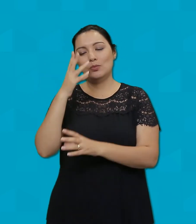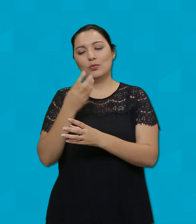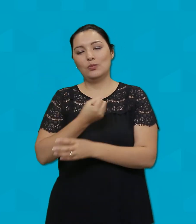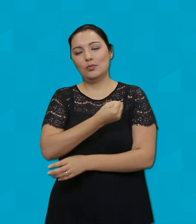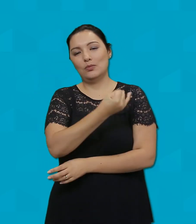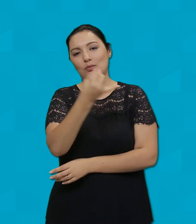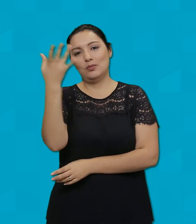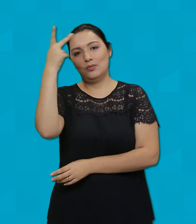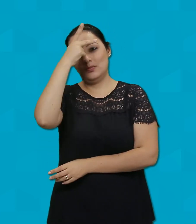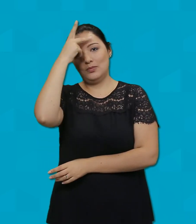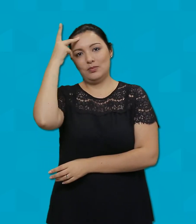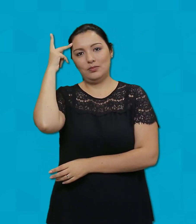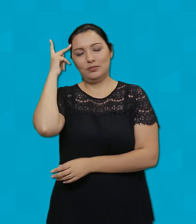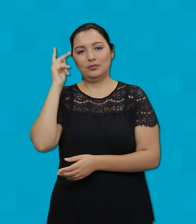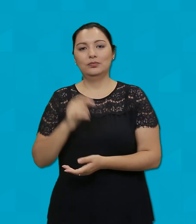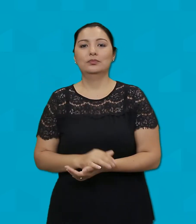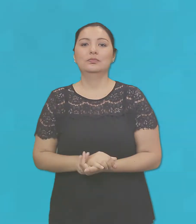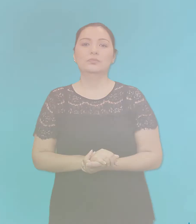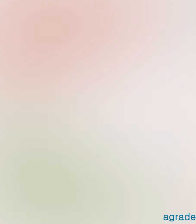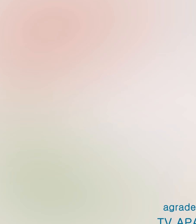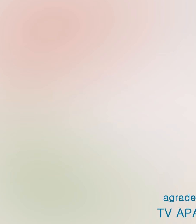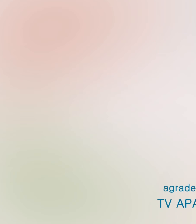Que vai